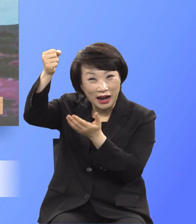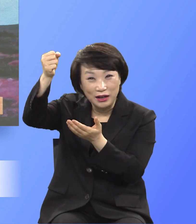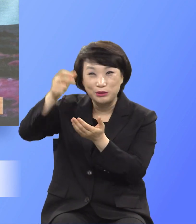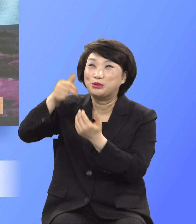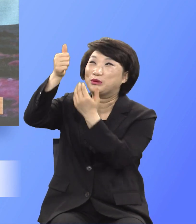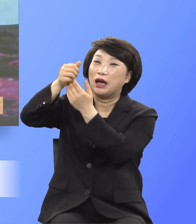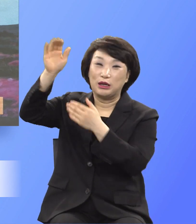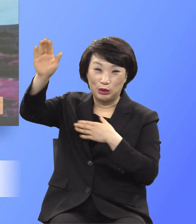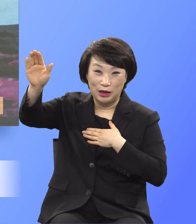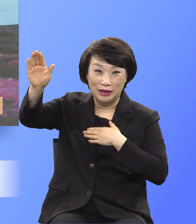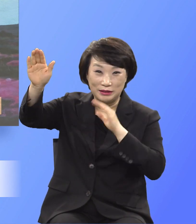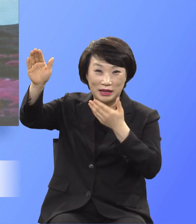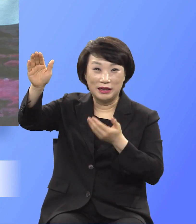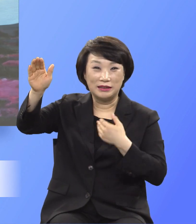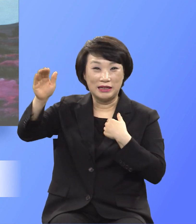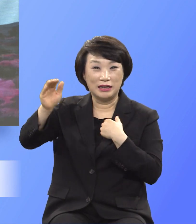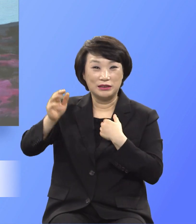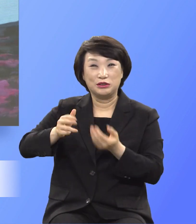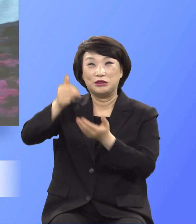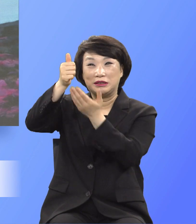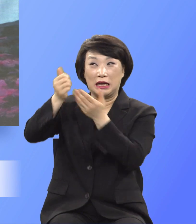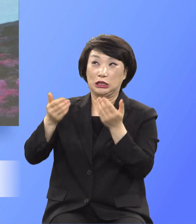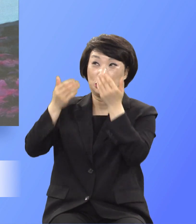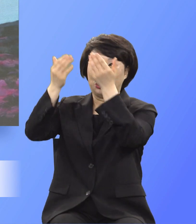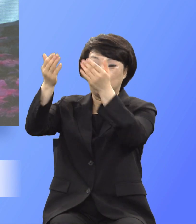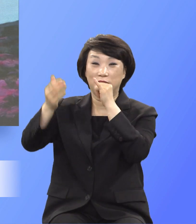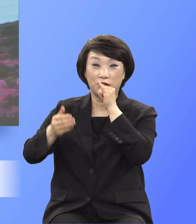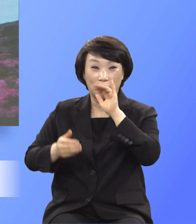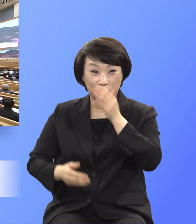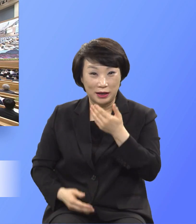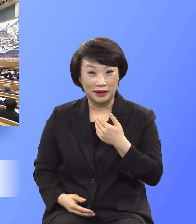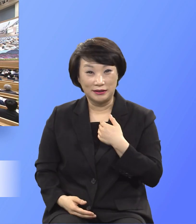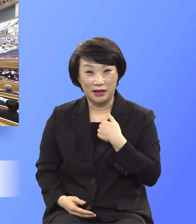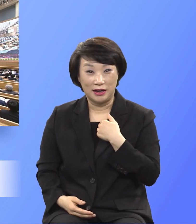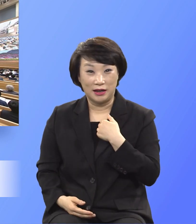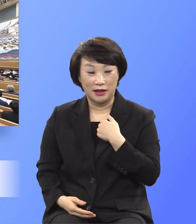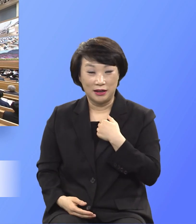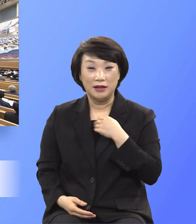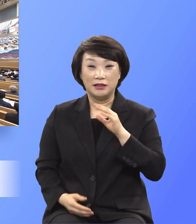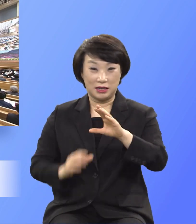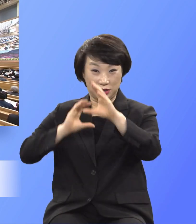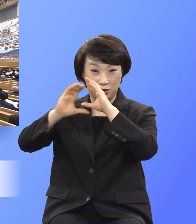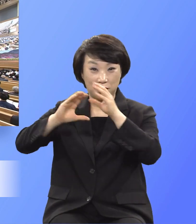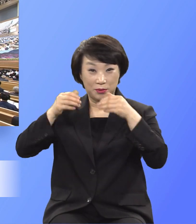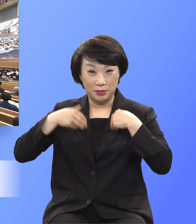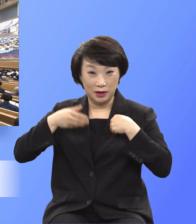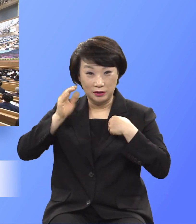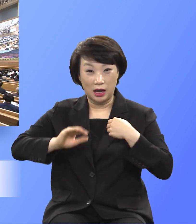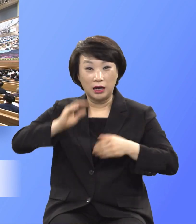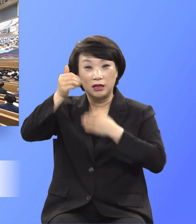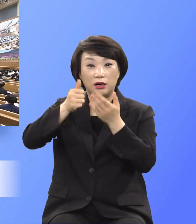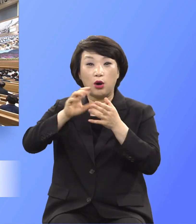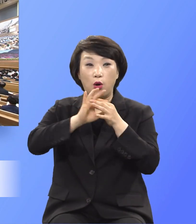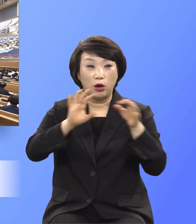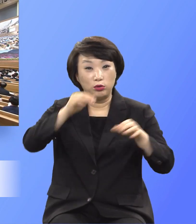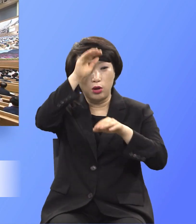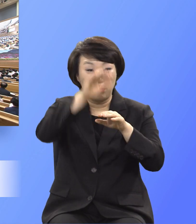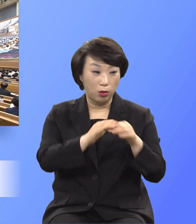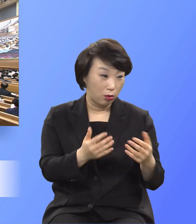나는 죽게 드려짐이 있어야 되는데 그와 상관없는 예배 이런 예배는